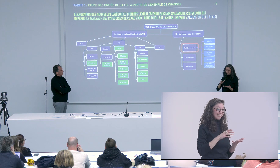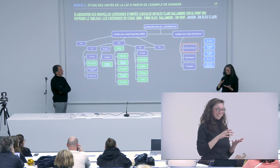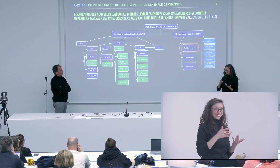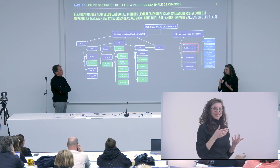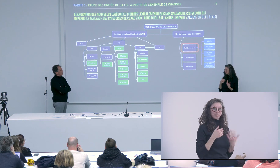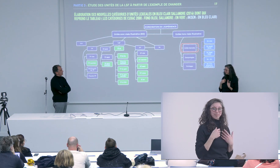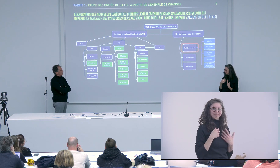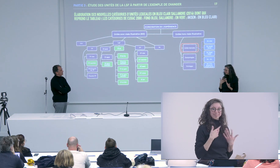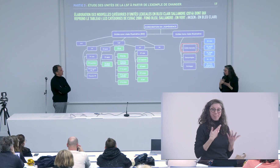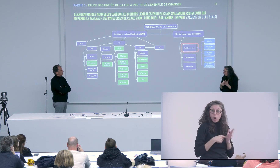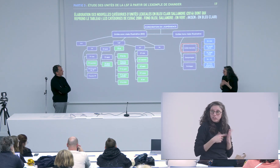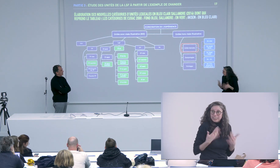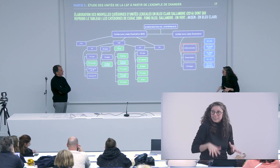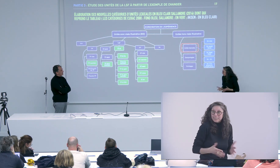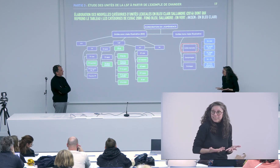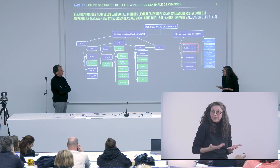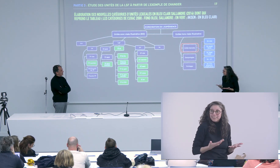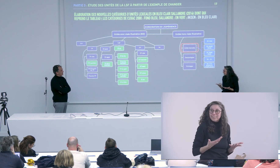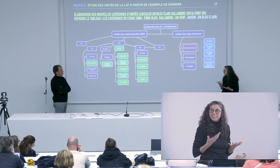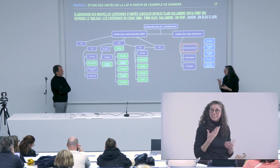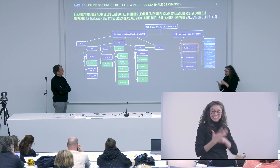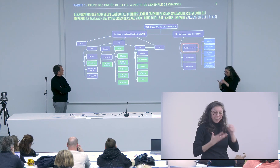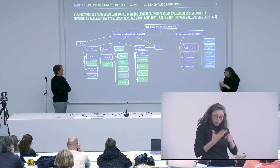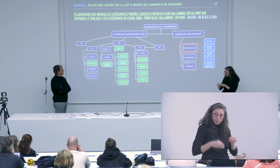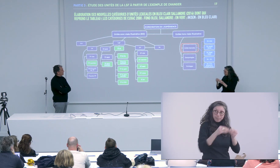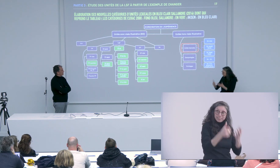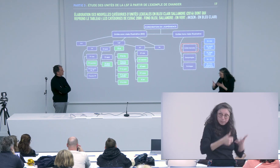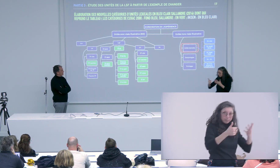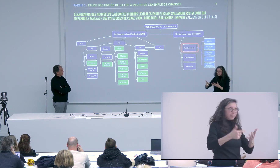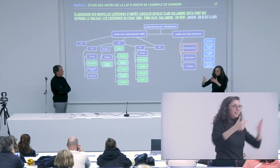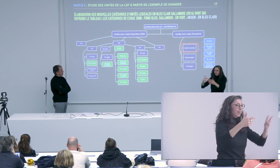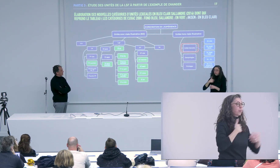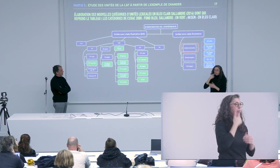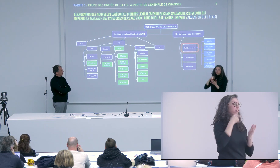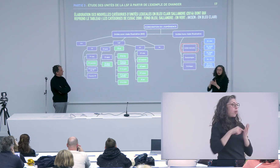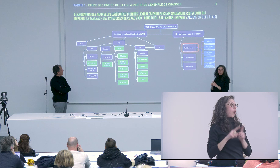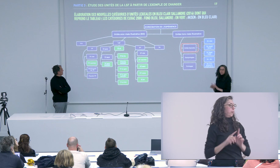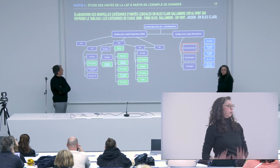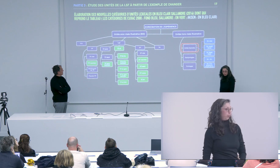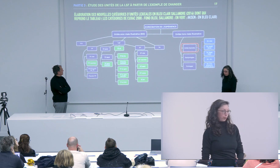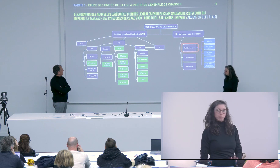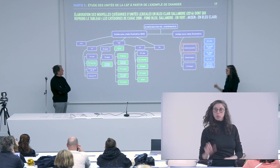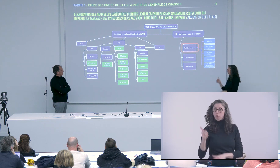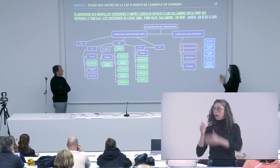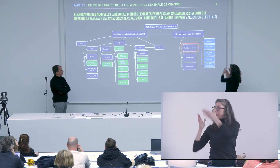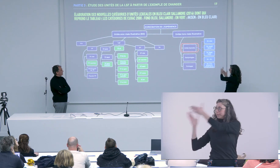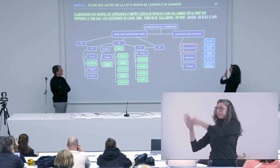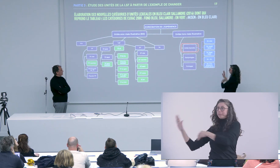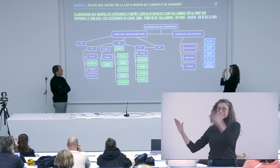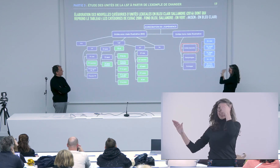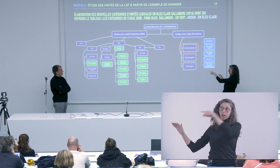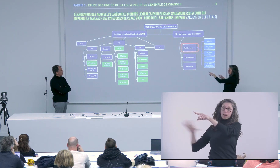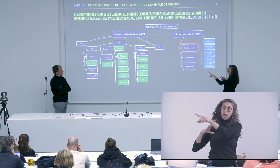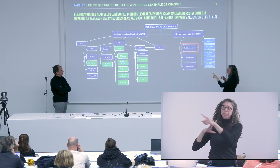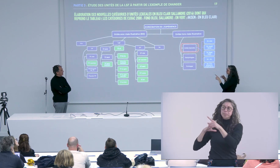dans la thèse en fait dans le travail que j'ai mené il y avait des choses qui ont été développées mais je pense qu'il y a encore des